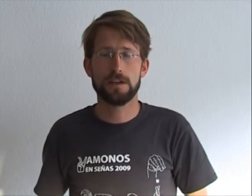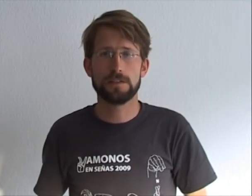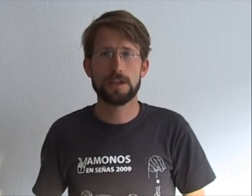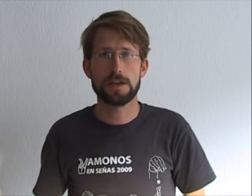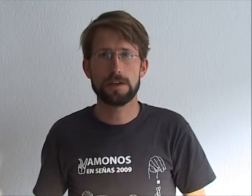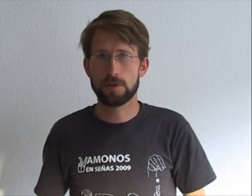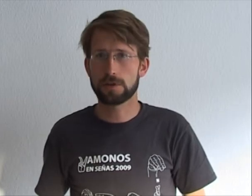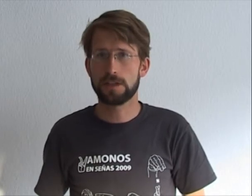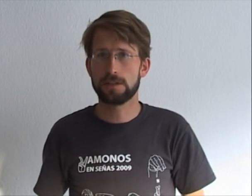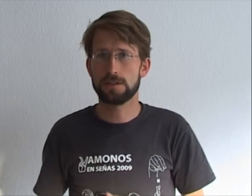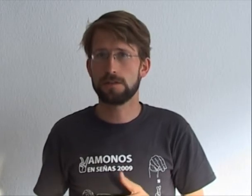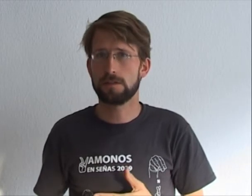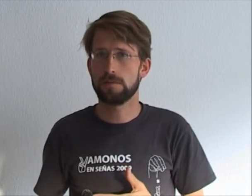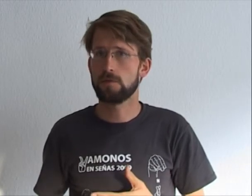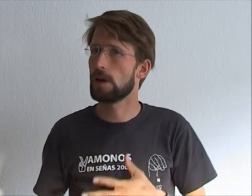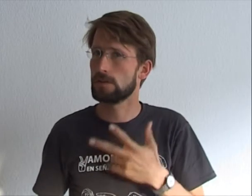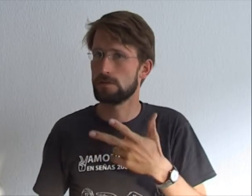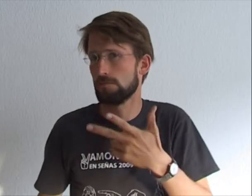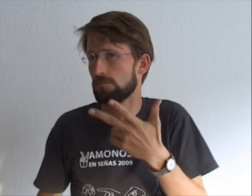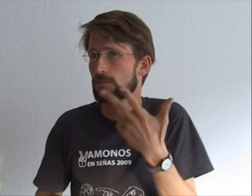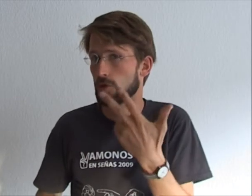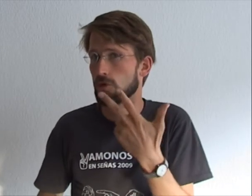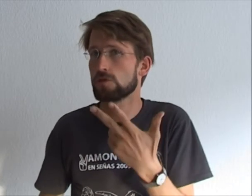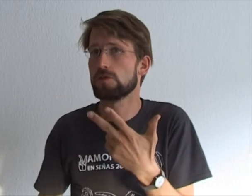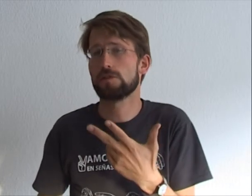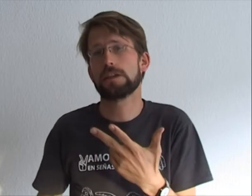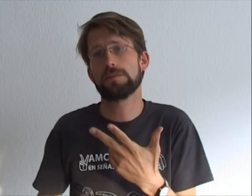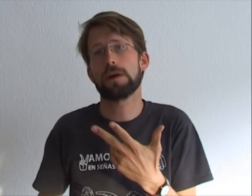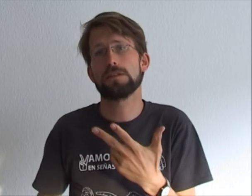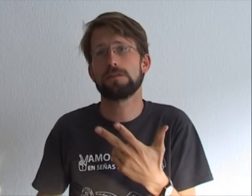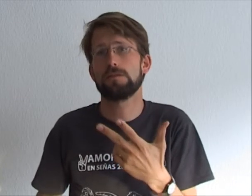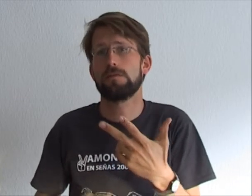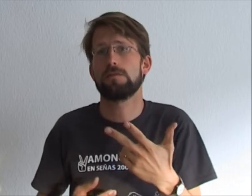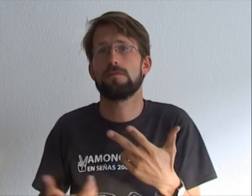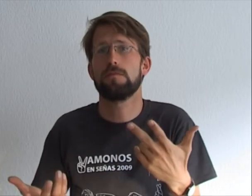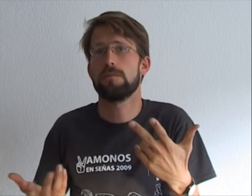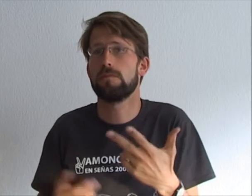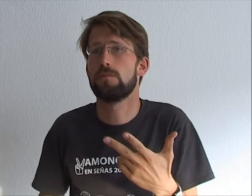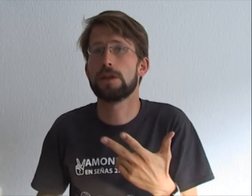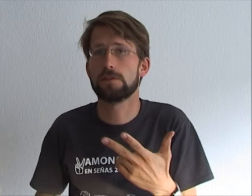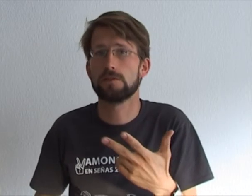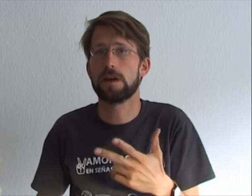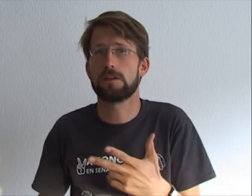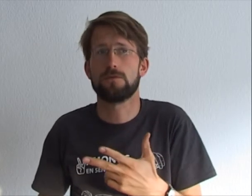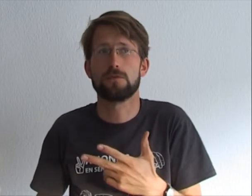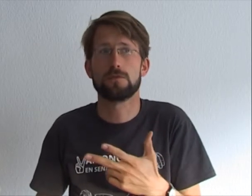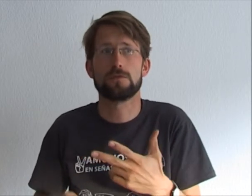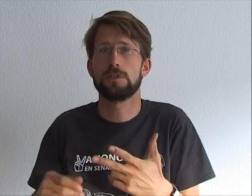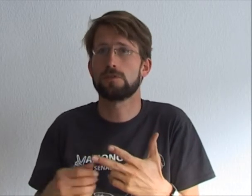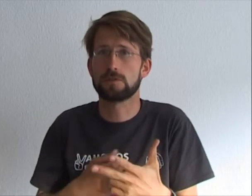ser importante durante todas las tres partes. Pueden tomar fotos de nosotros